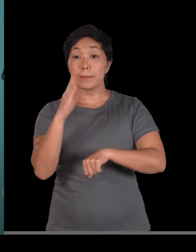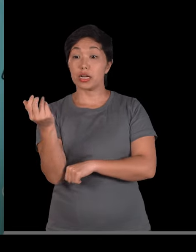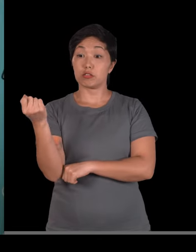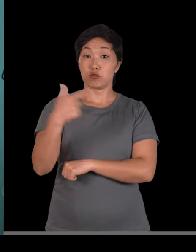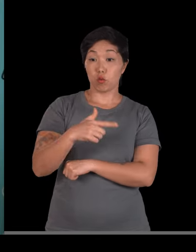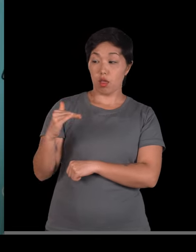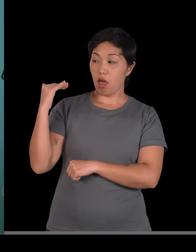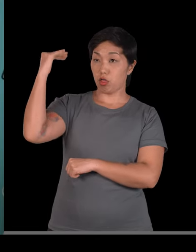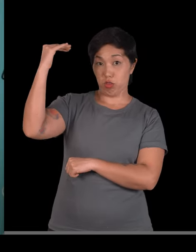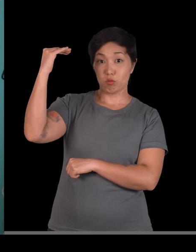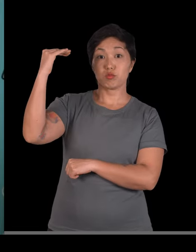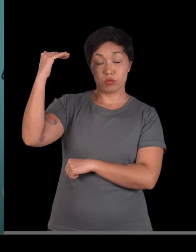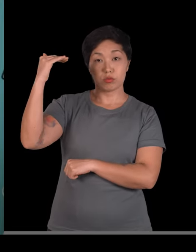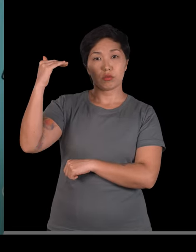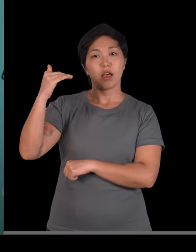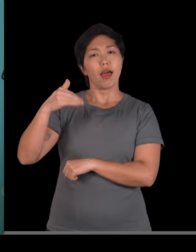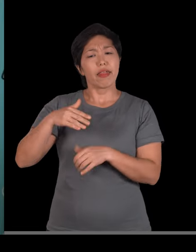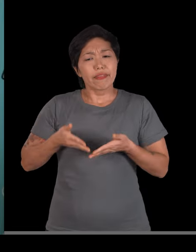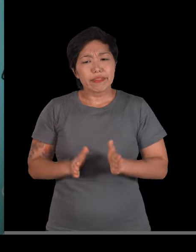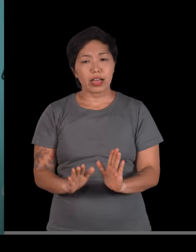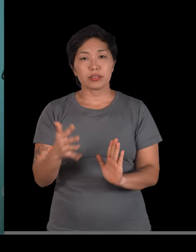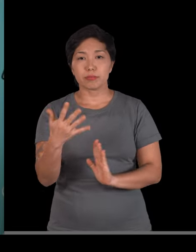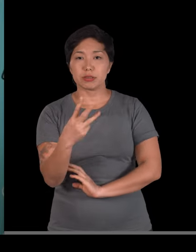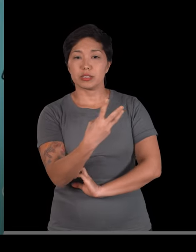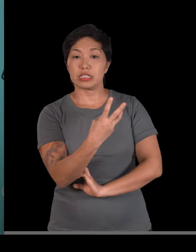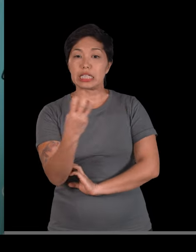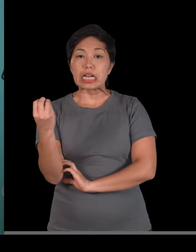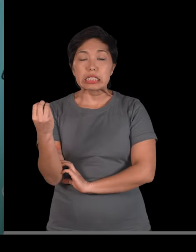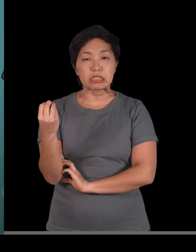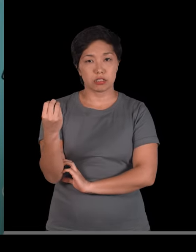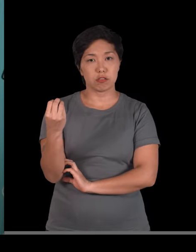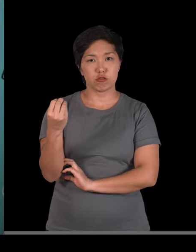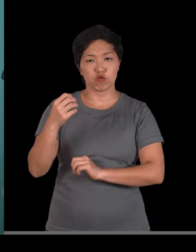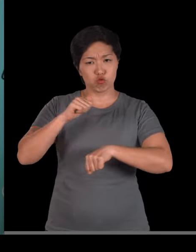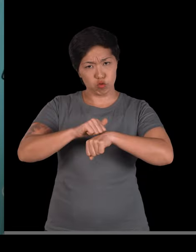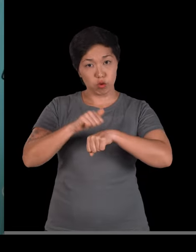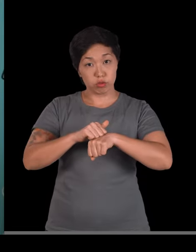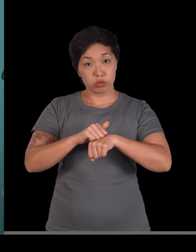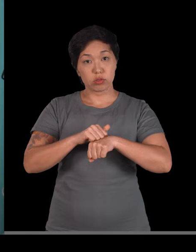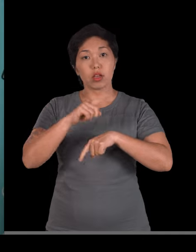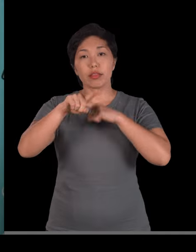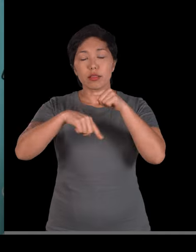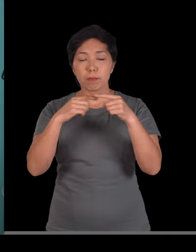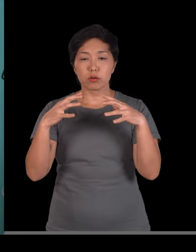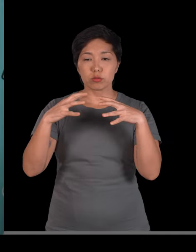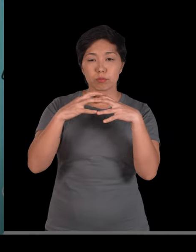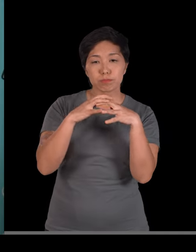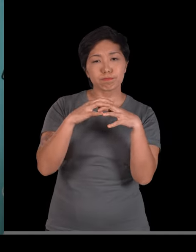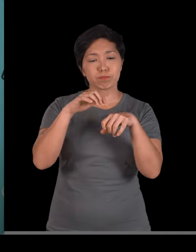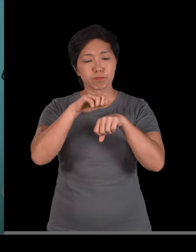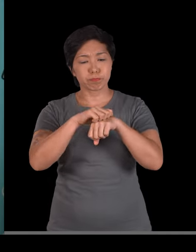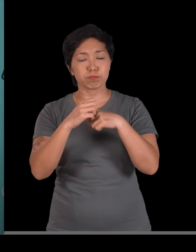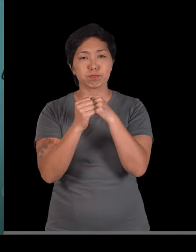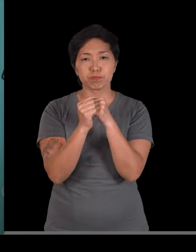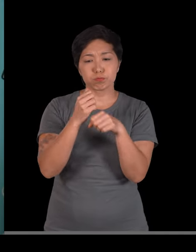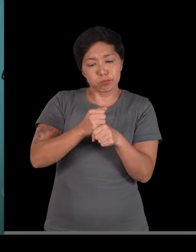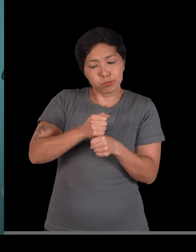300 e poucos ossos, mas que muitos deles vão se fundindo como ossos na cabeça, na base da coluna. E depois a gente fica com 206